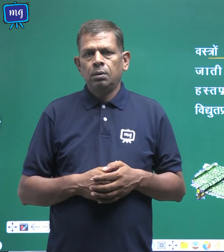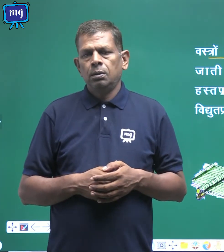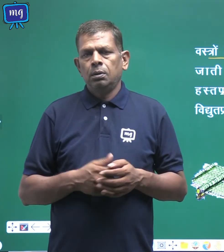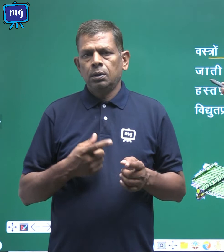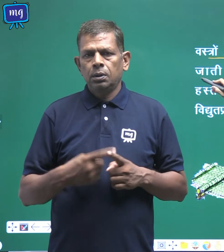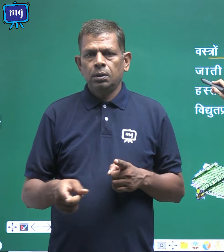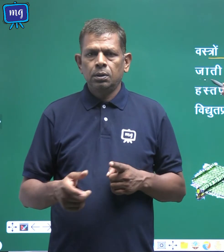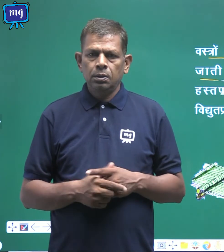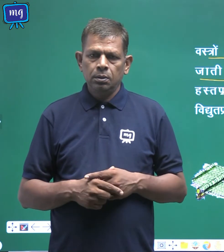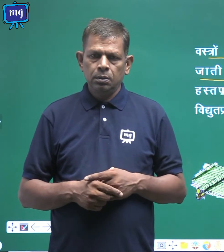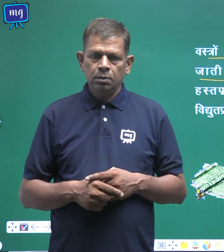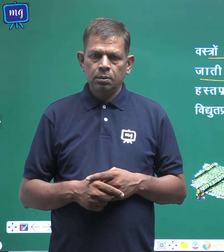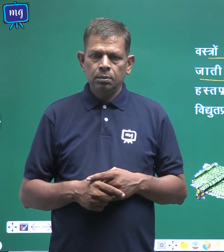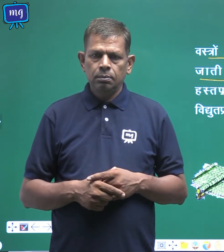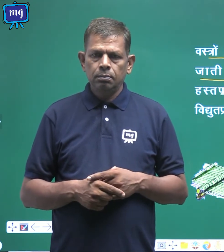जाती है